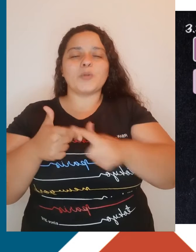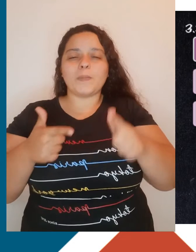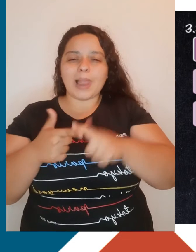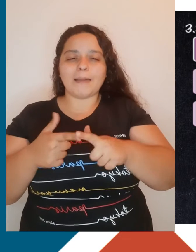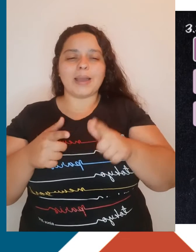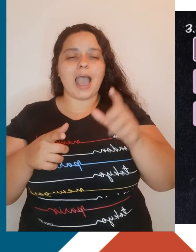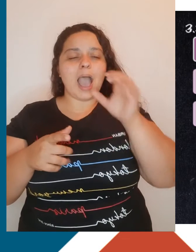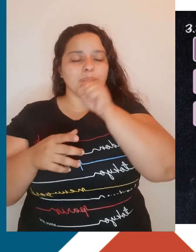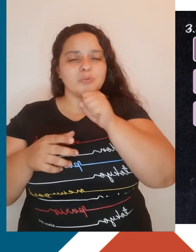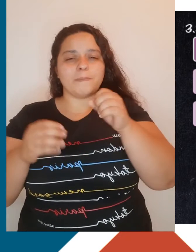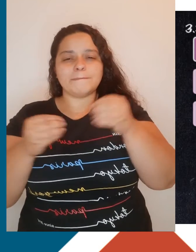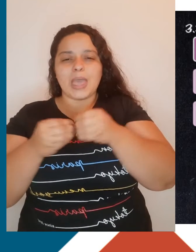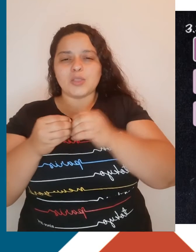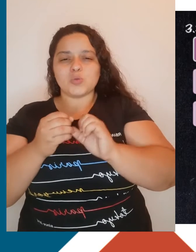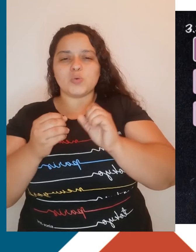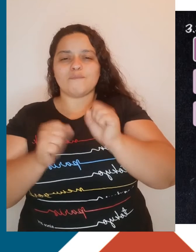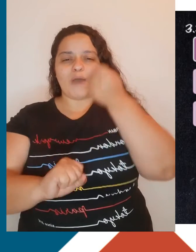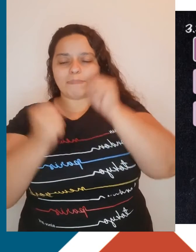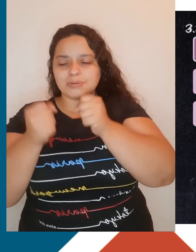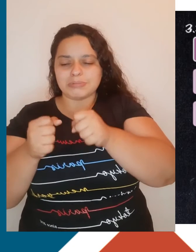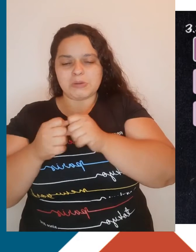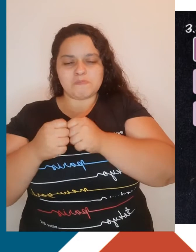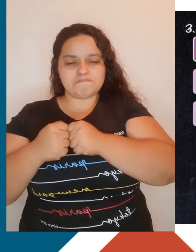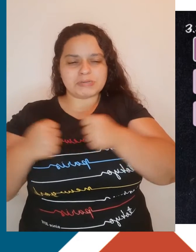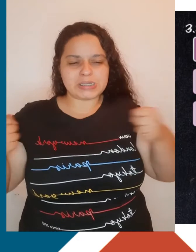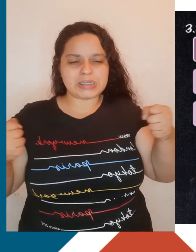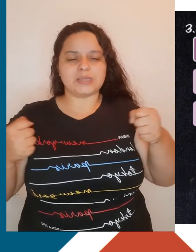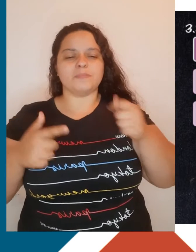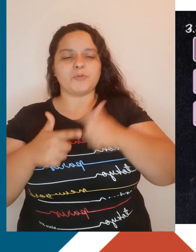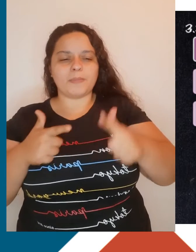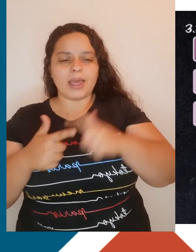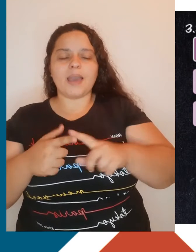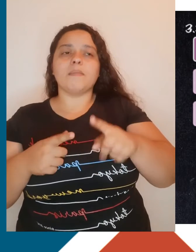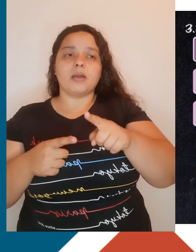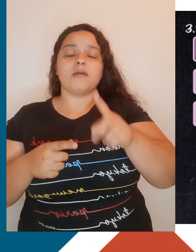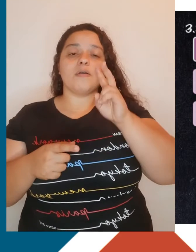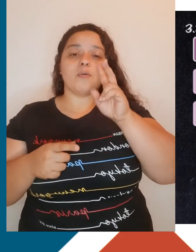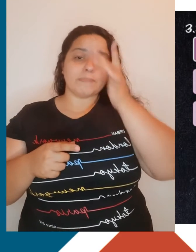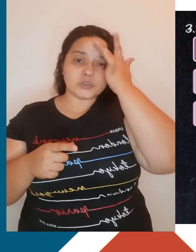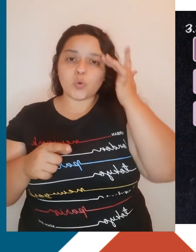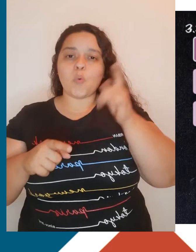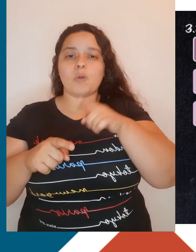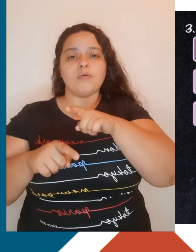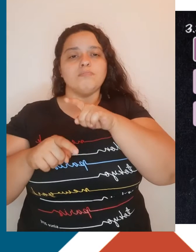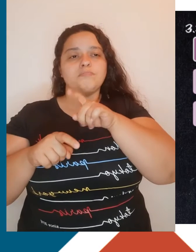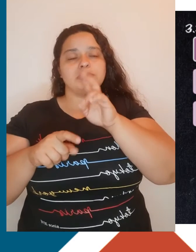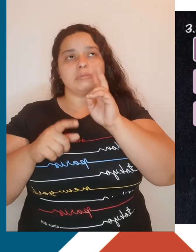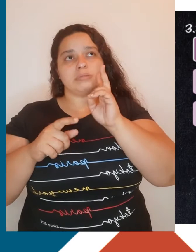Esse processo fez com que os trabalhadores morassem em bairros sem qualquer estrutura de esgoto, limpeza e higiene,